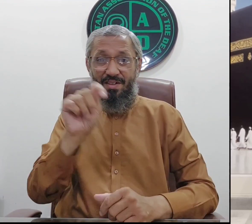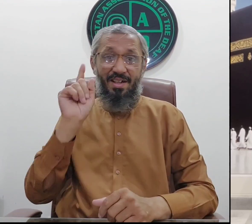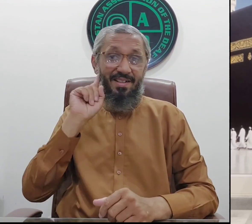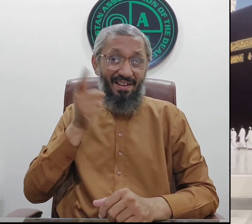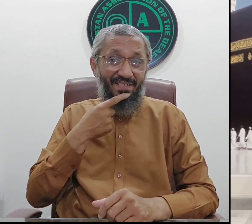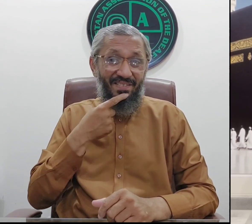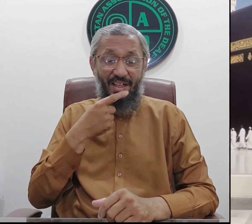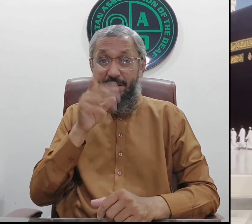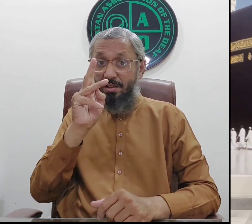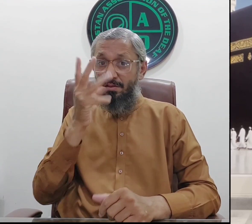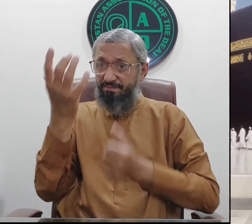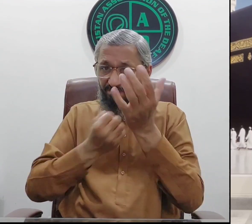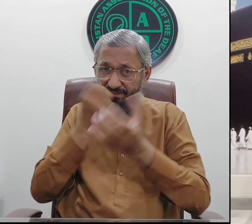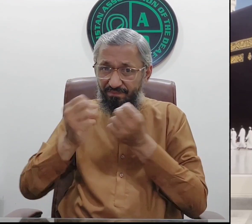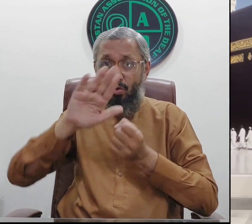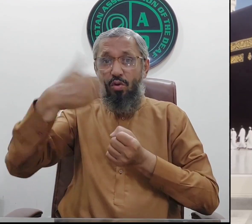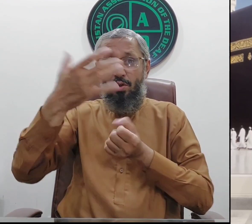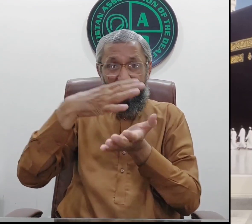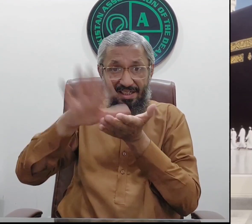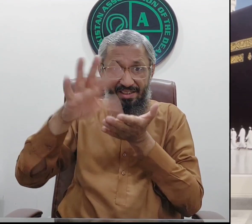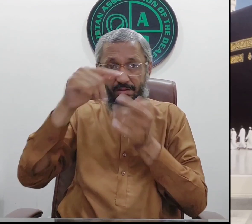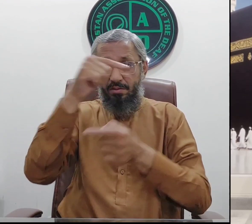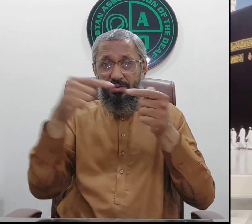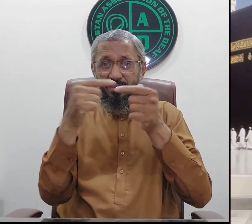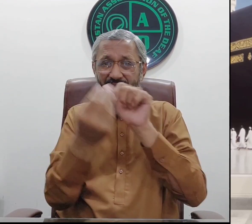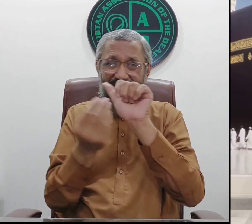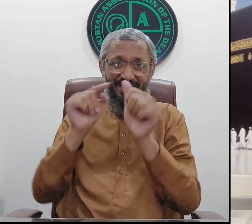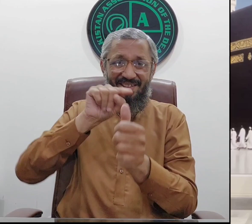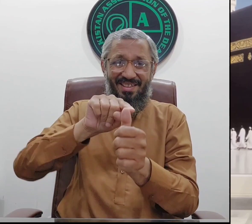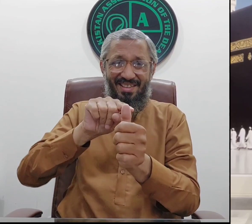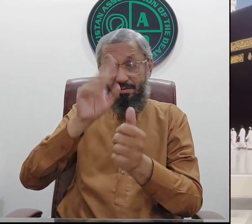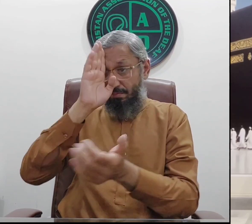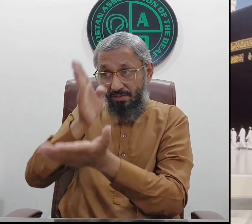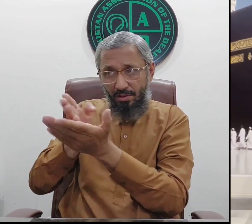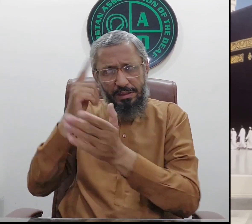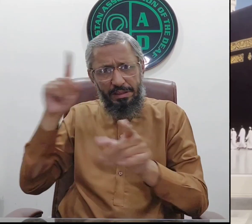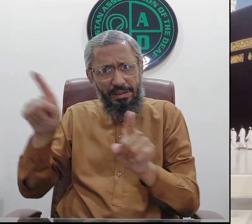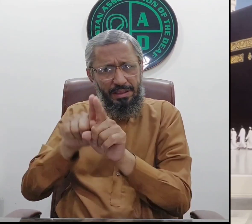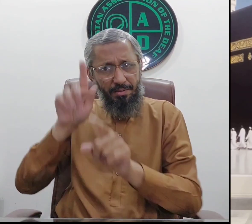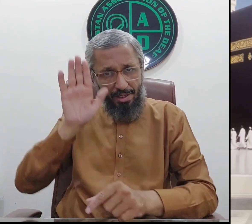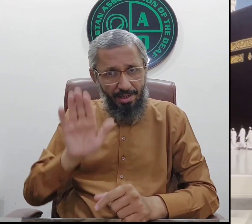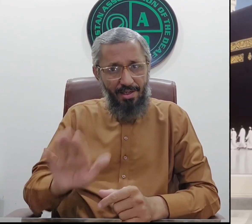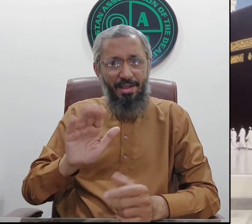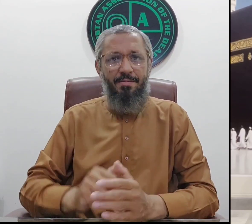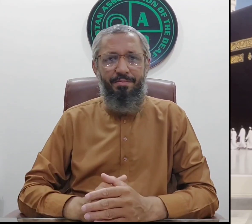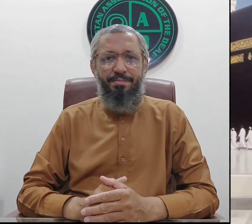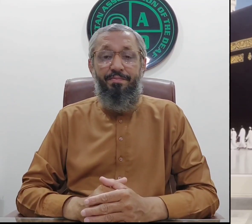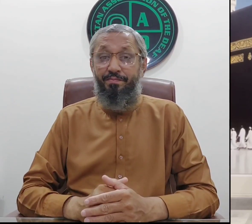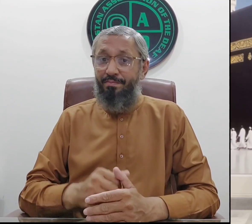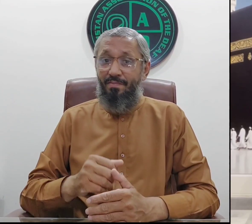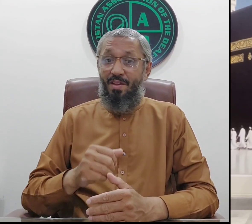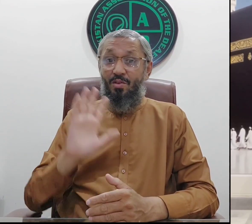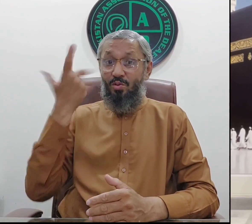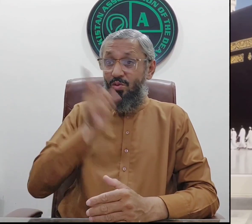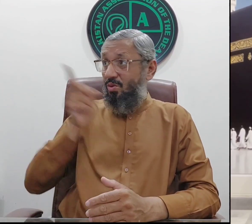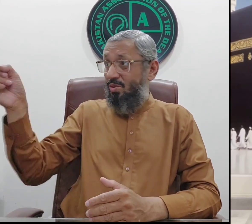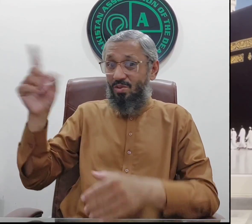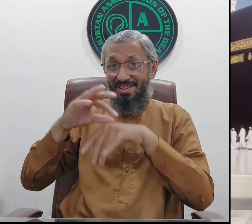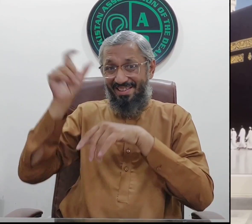میں اس بات کی تزدیق کرتا ہوں کہ پاکستان ایسوسییشن آف دی دیف میں زکاعت کی حصولی آردی اور خرچ کرنے کا نظام